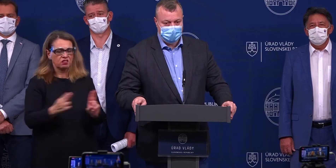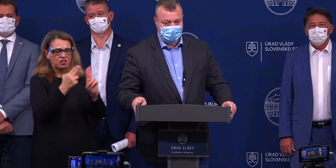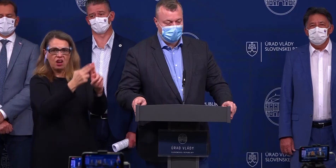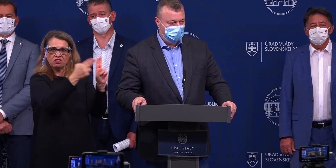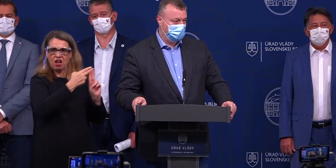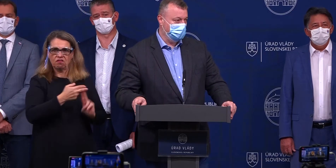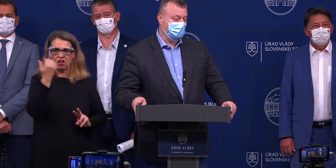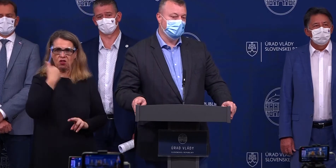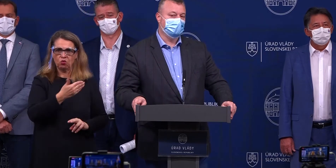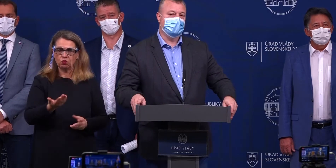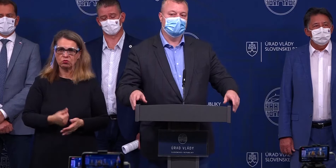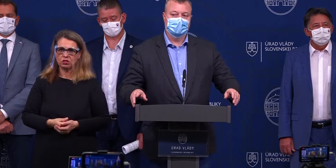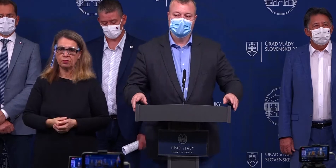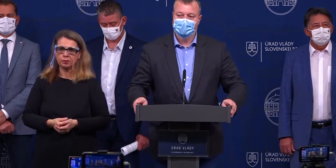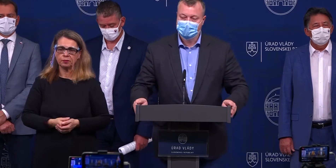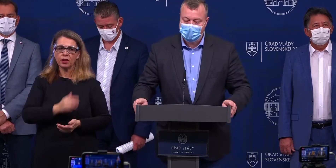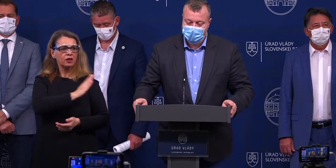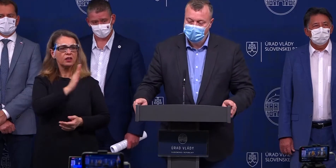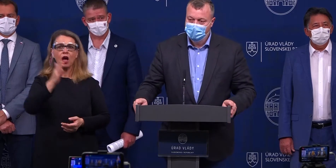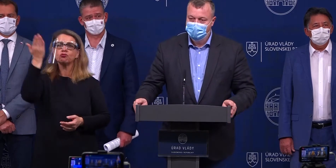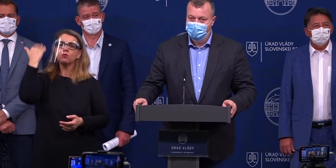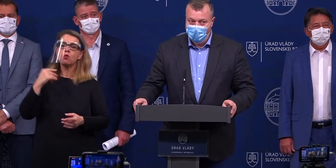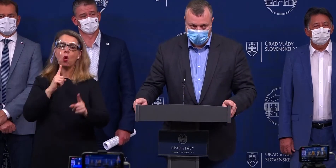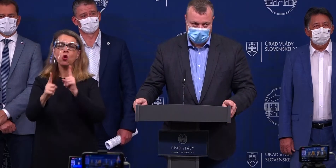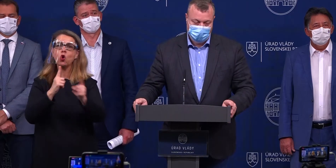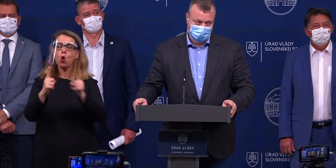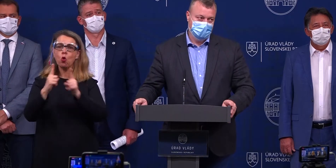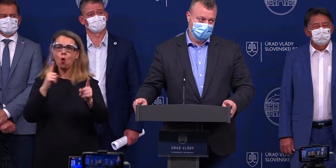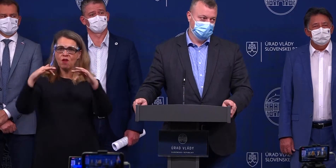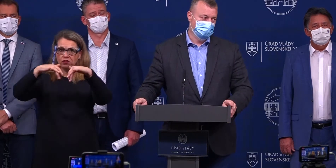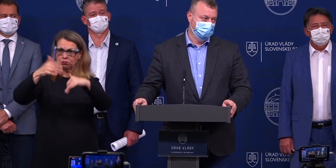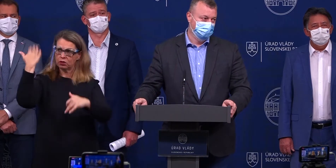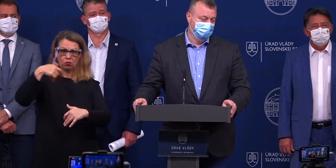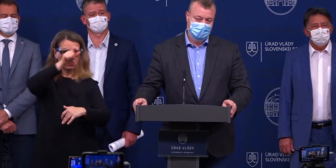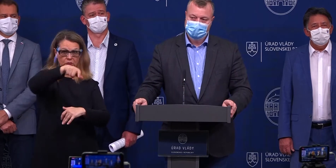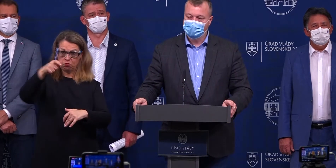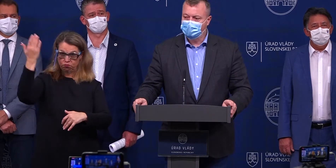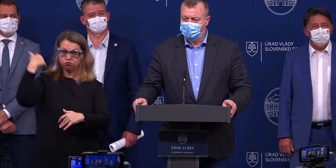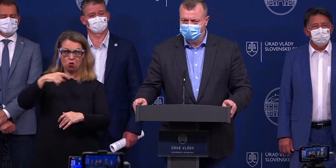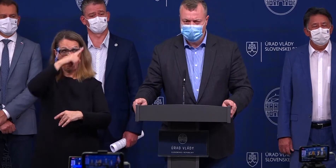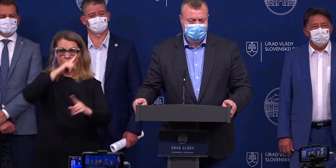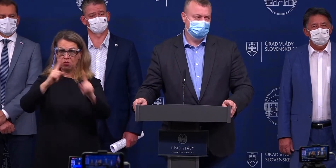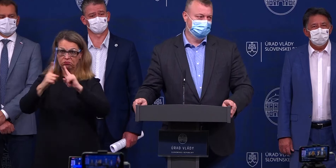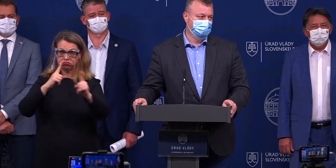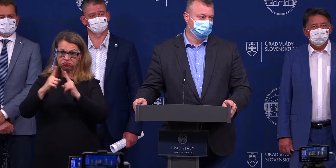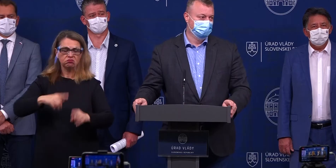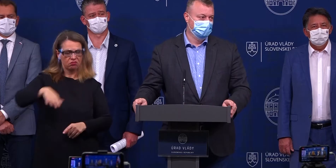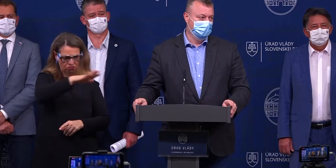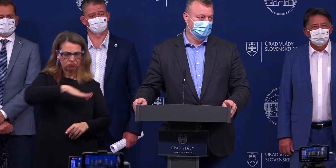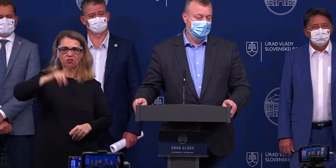na pandemickej komisii alebo na ústrednom krízovom štábe bol a počúvali, tak o tých faktoch vie.